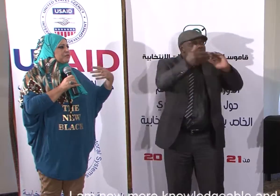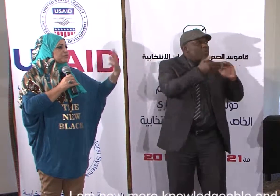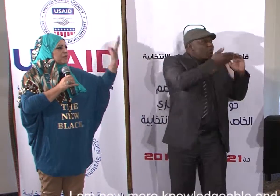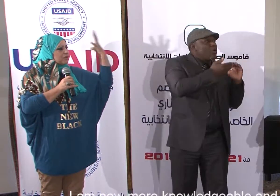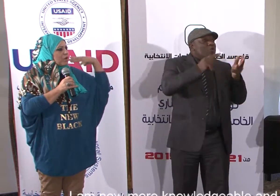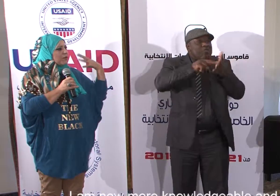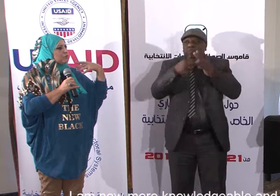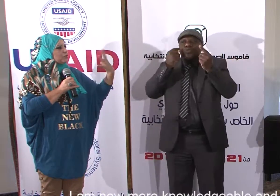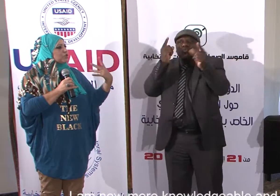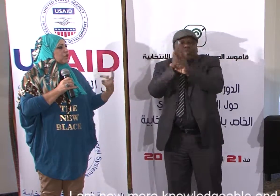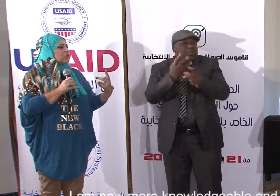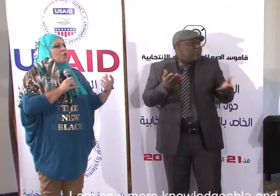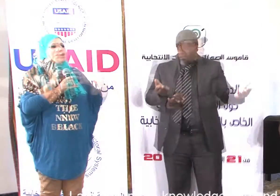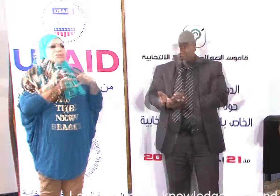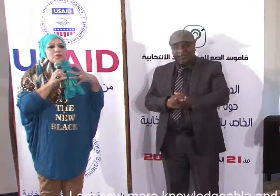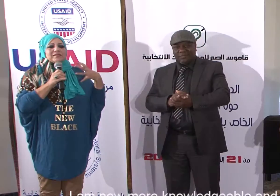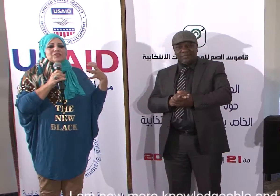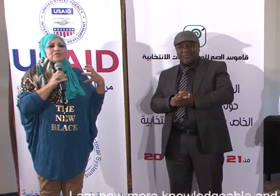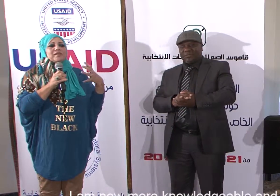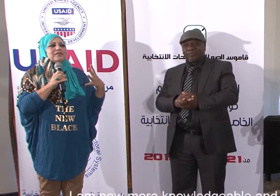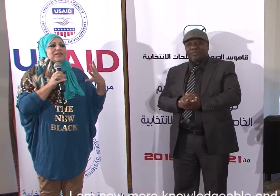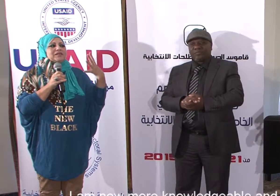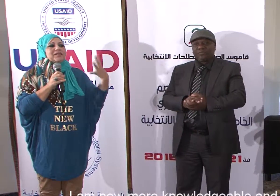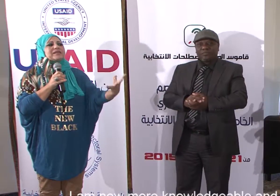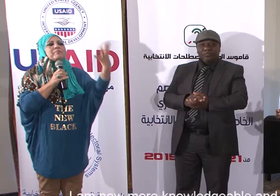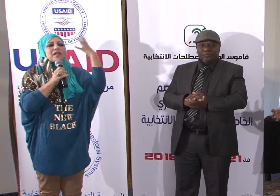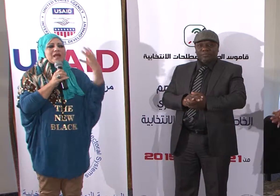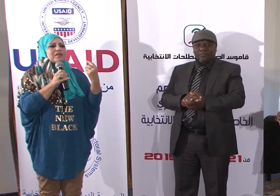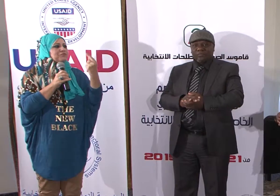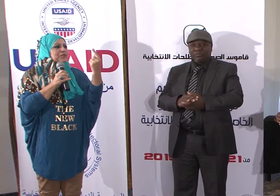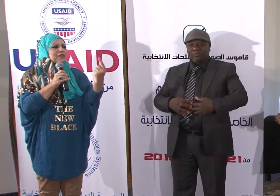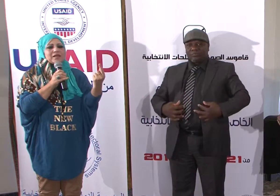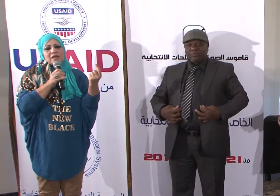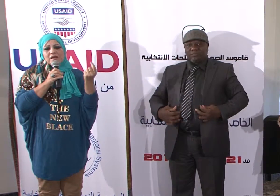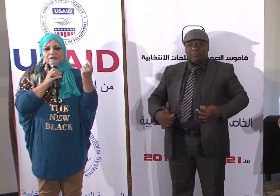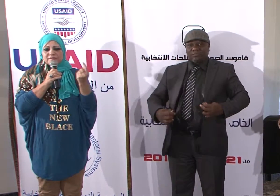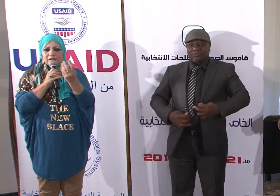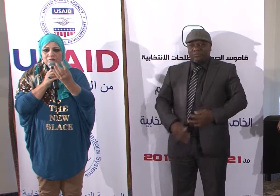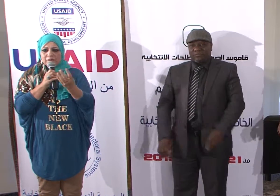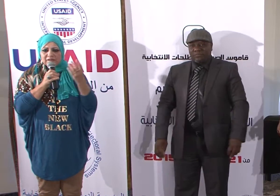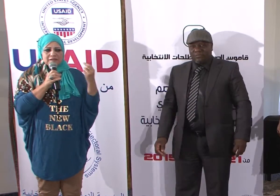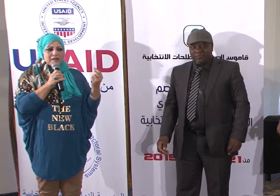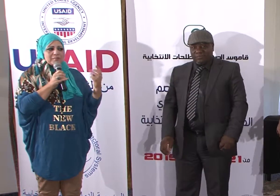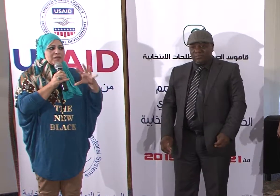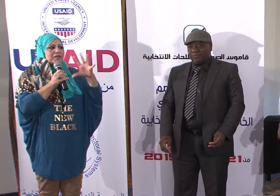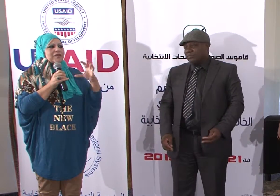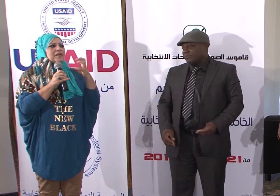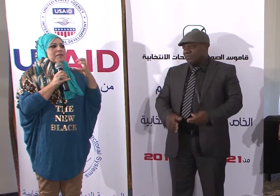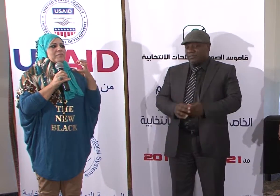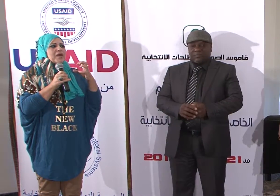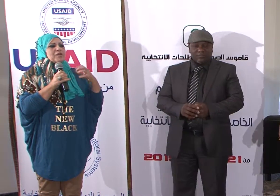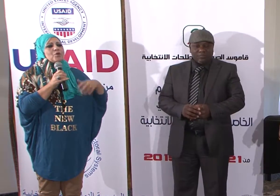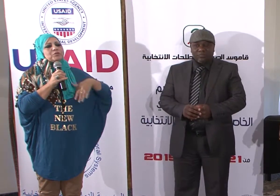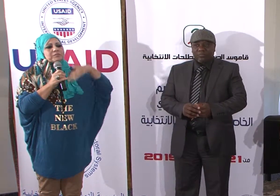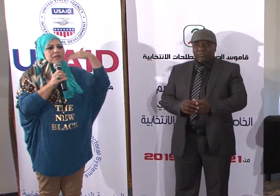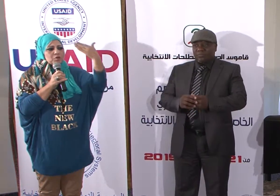نتقف نتمنى نتوعى بكل شيء السرعة دا جدا أننا أخذنا نكمل هائق في خلال خمسة أو أربعة أيام أخذنا